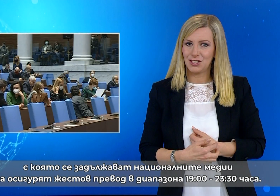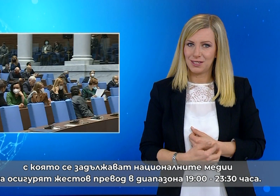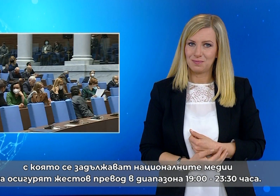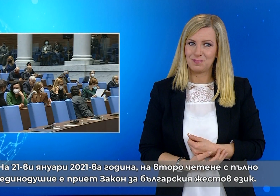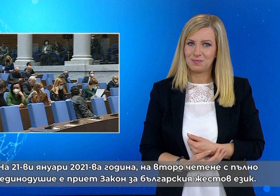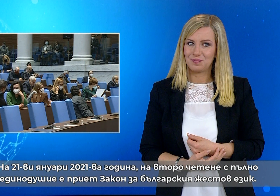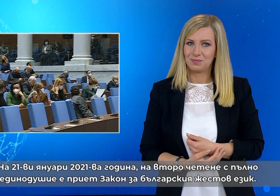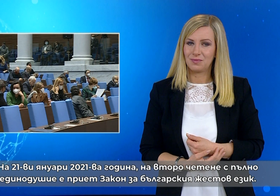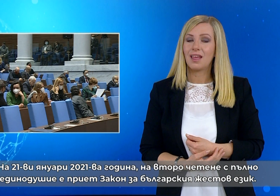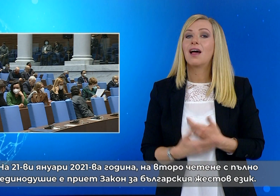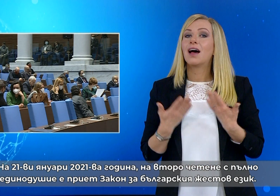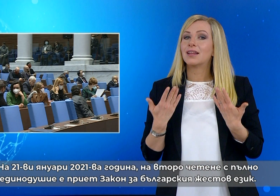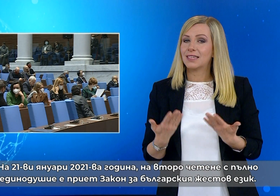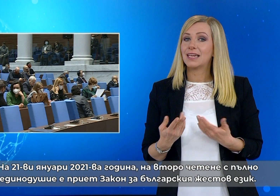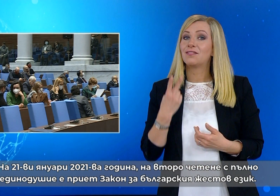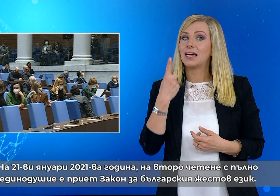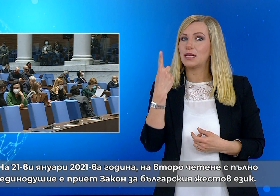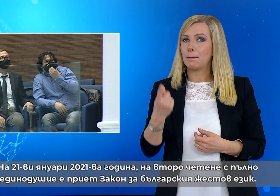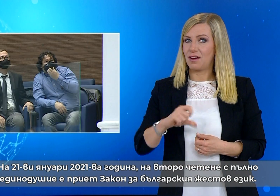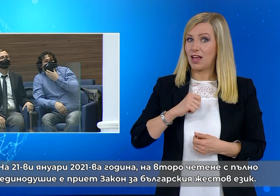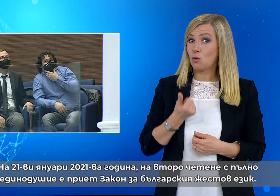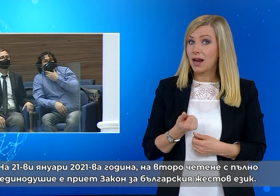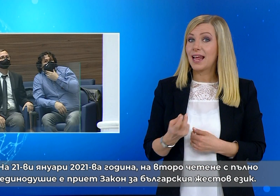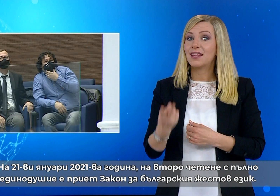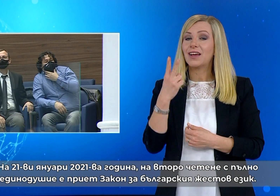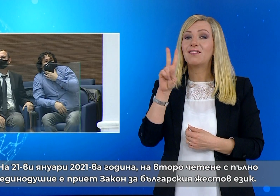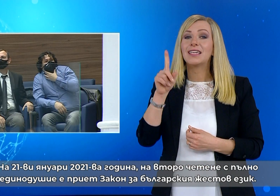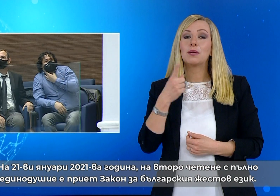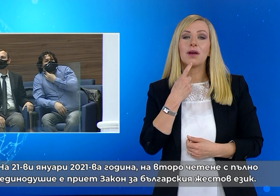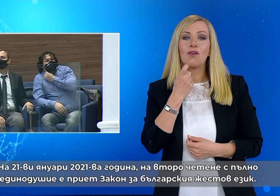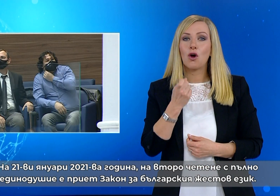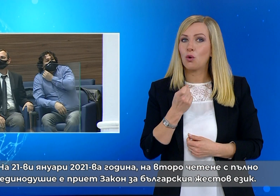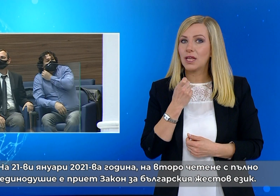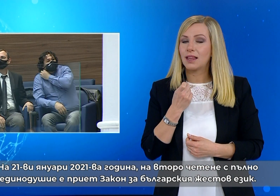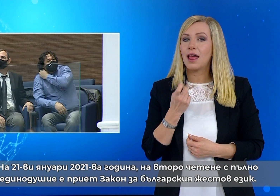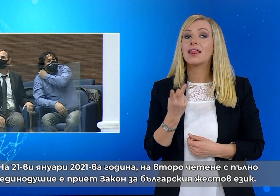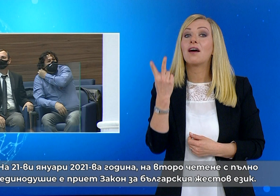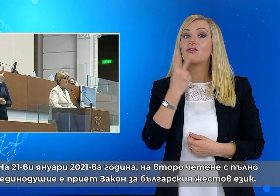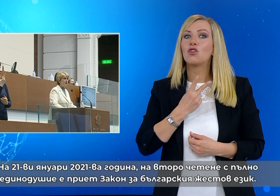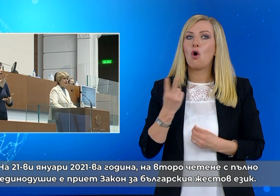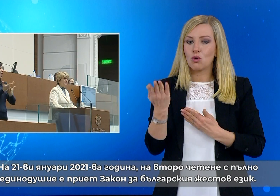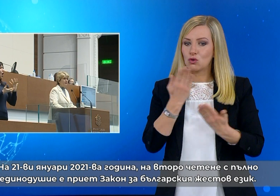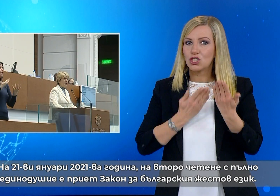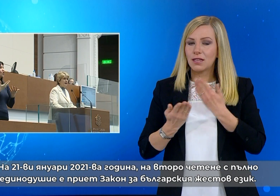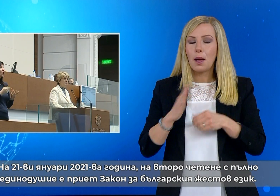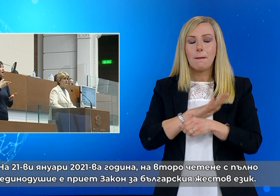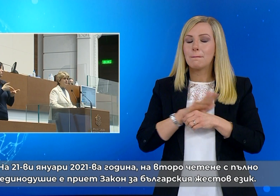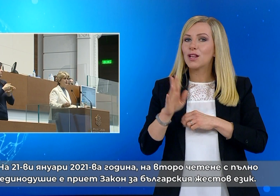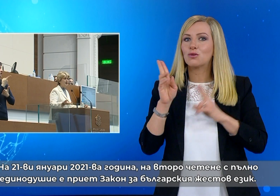На 21 януари 2021 година на второ четене с пълно единодушие е прият